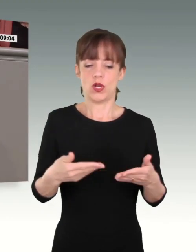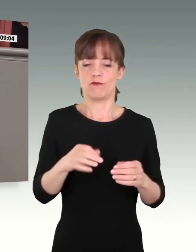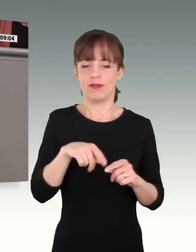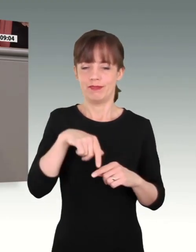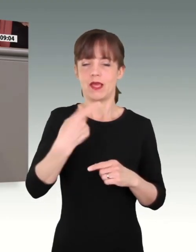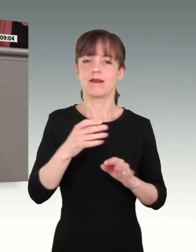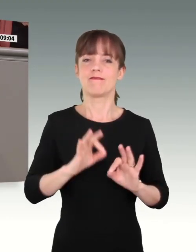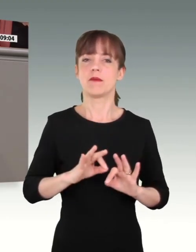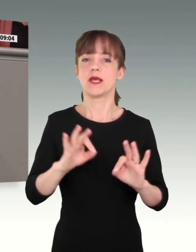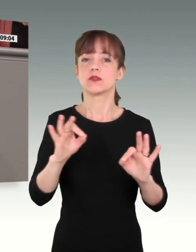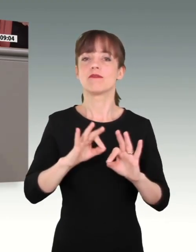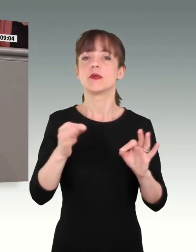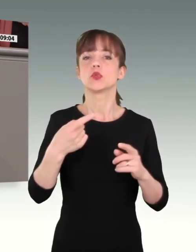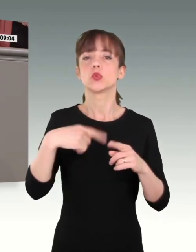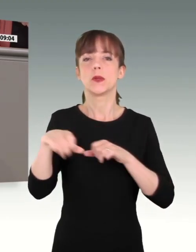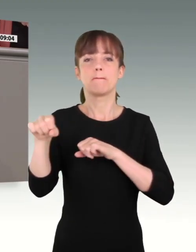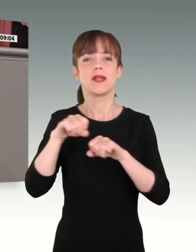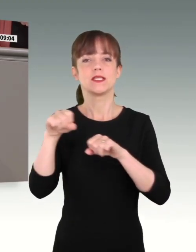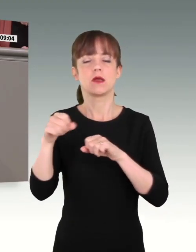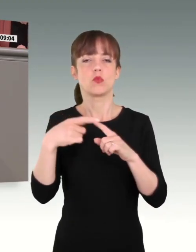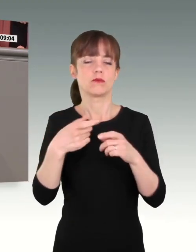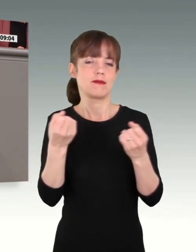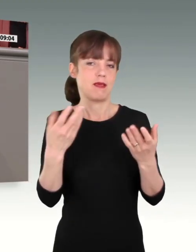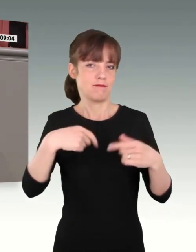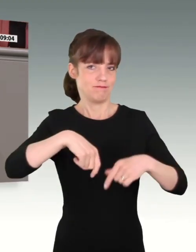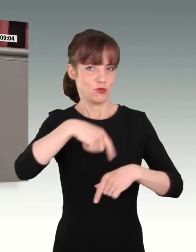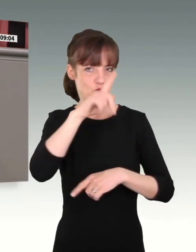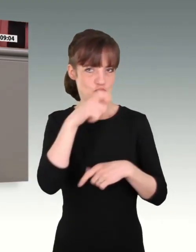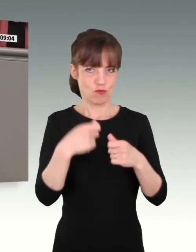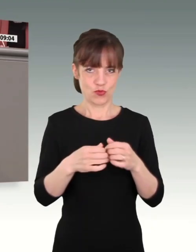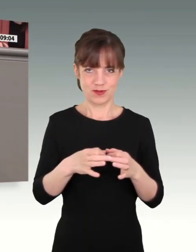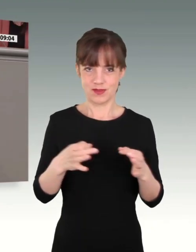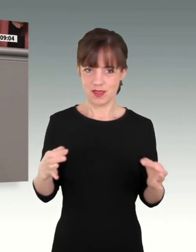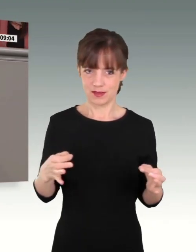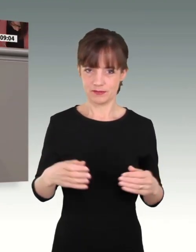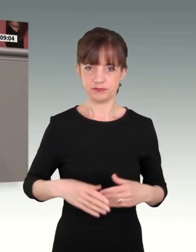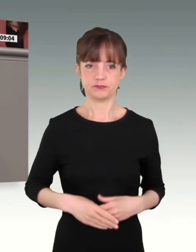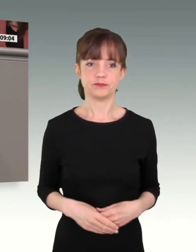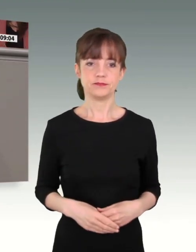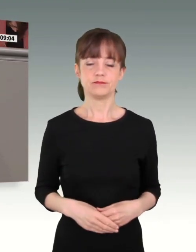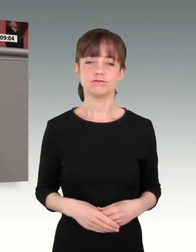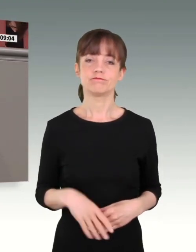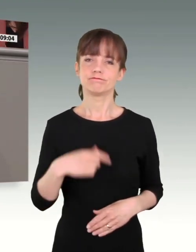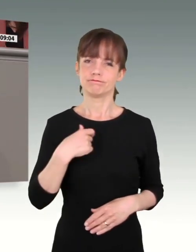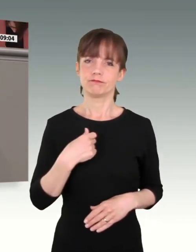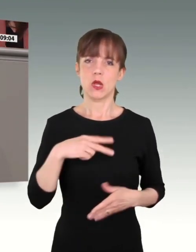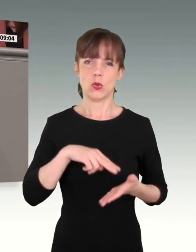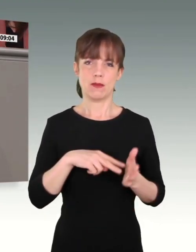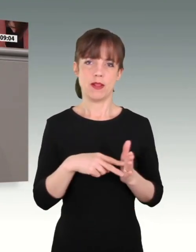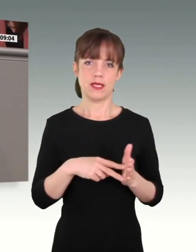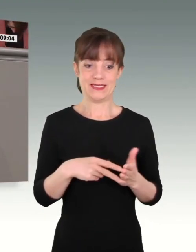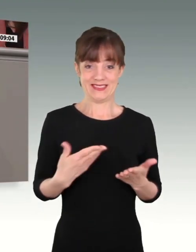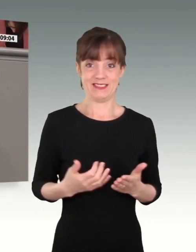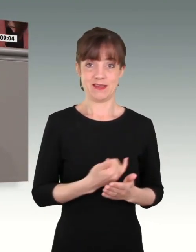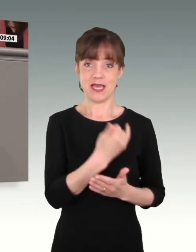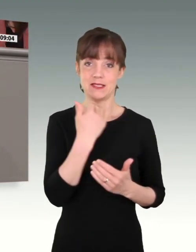Ministerium auf den Weg bringt. Und natürlich der Deutsche Bundestag. Ich habe mir aber auch vorgenommen, und das ist auch in diesem Jahresbericht wieder der Fall,